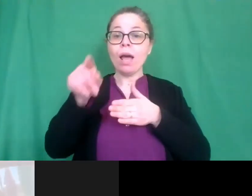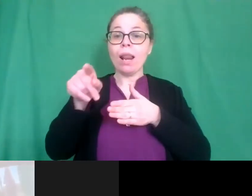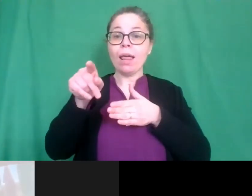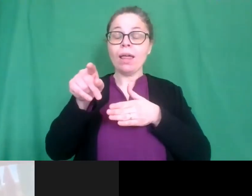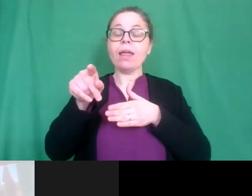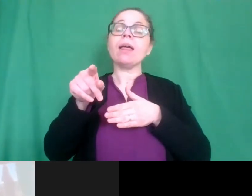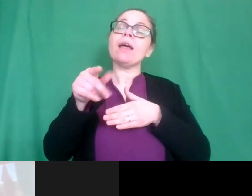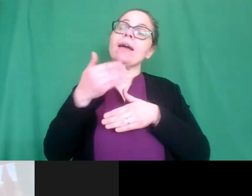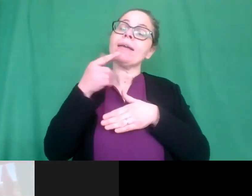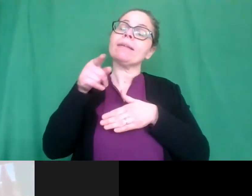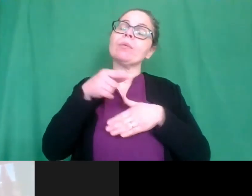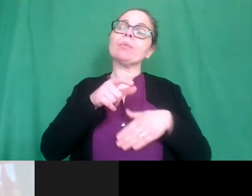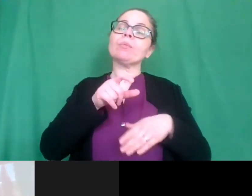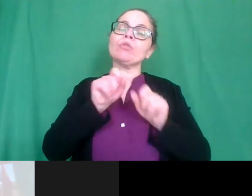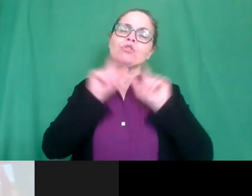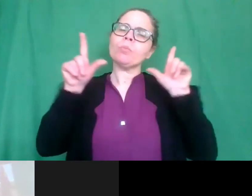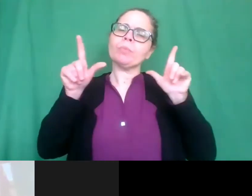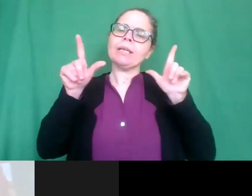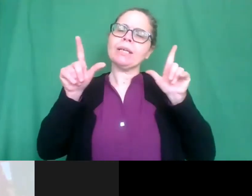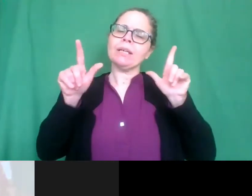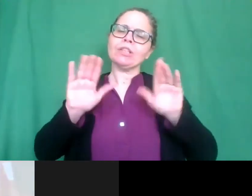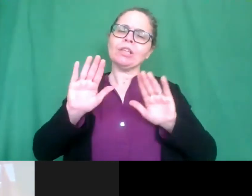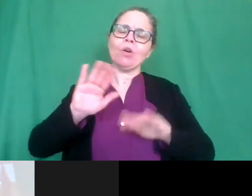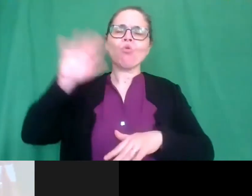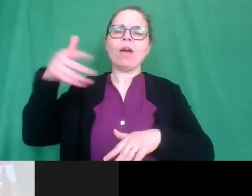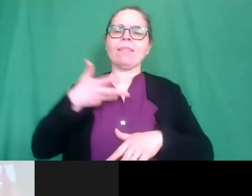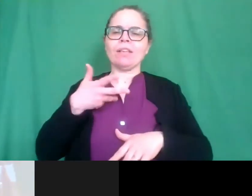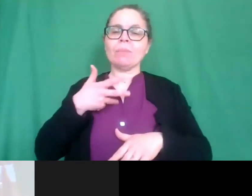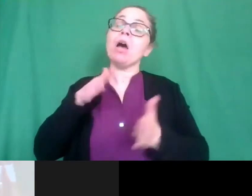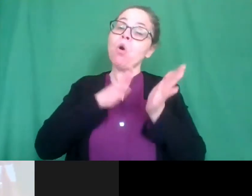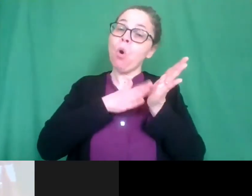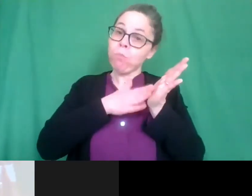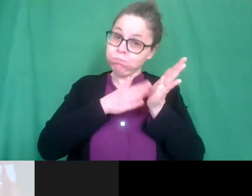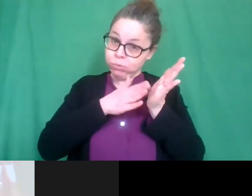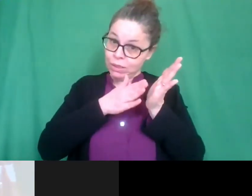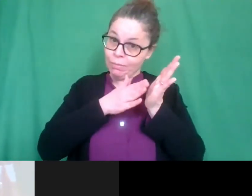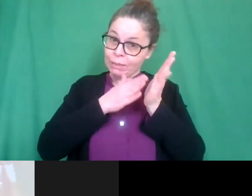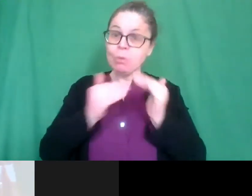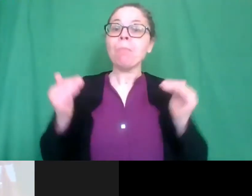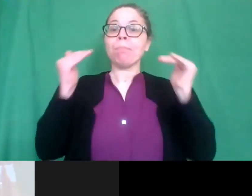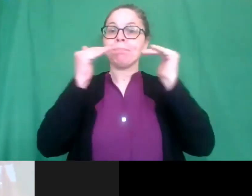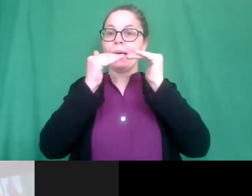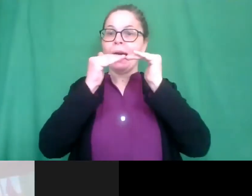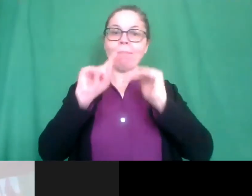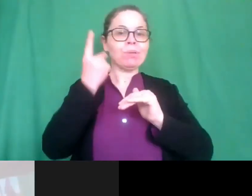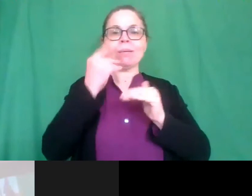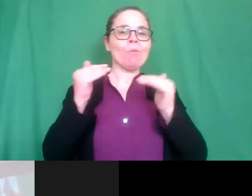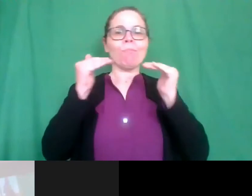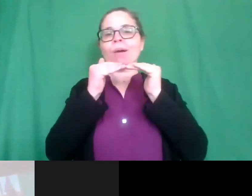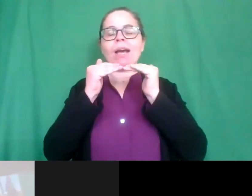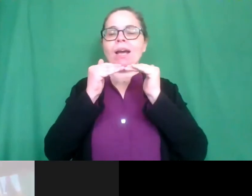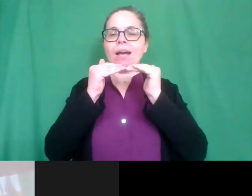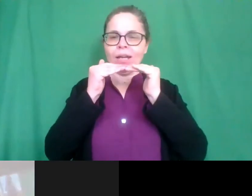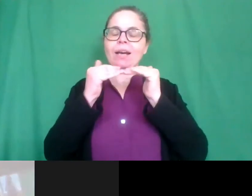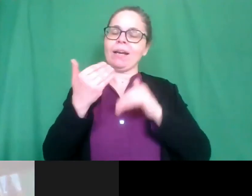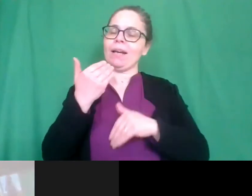'altra un'altra sorpresa ok intanto complimenti per questo pari pari primo posto con le altre due